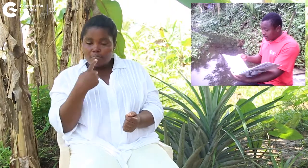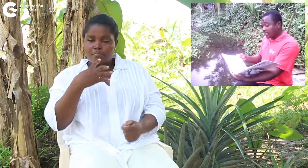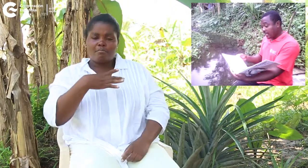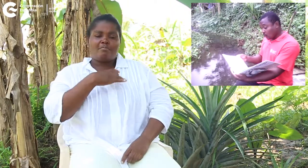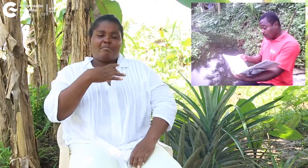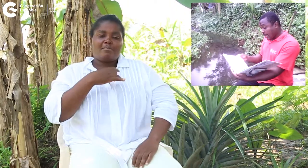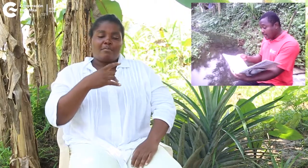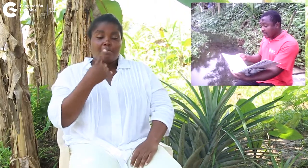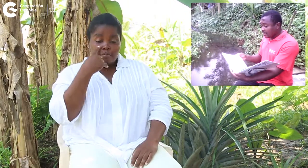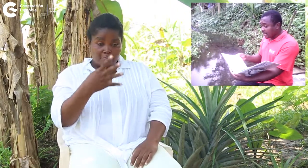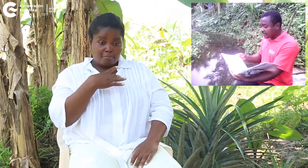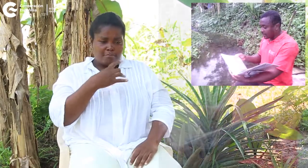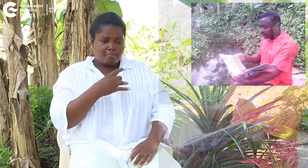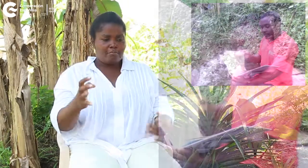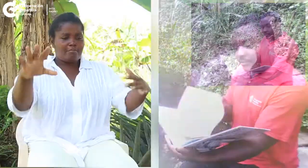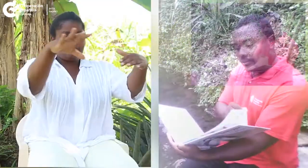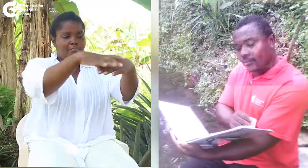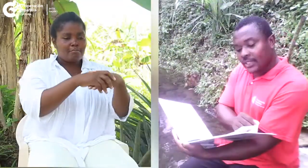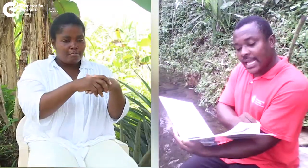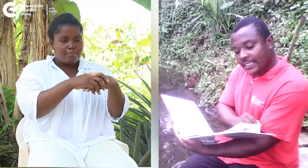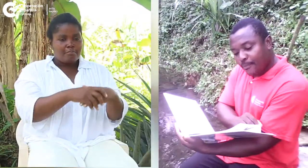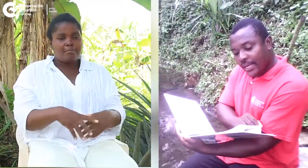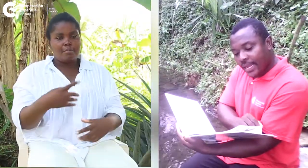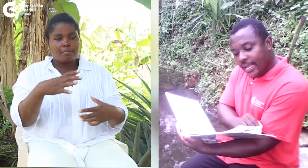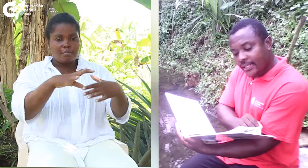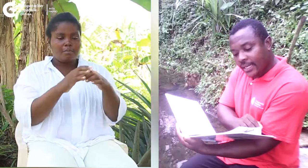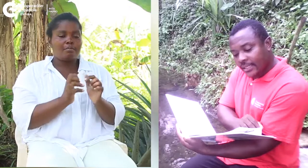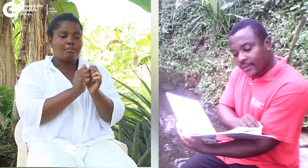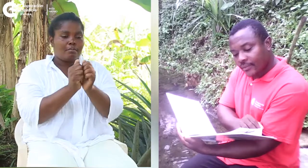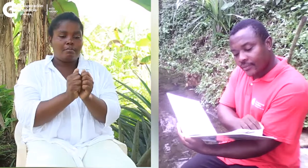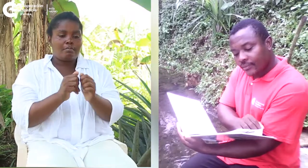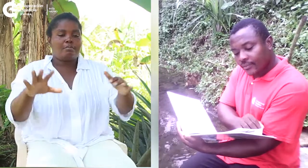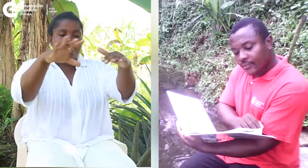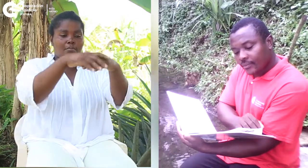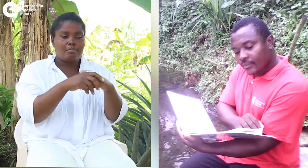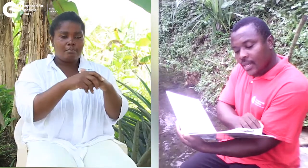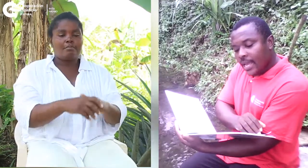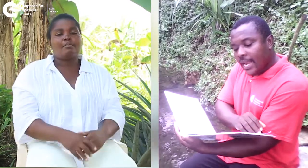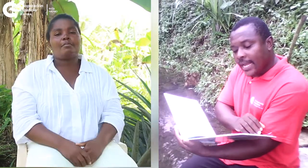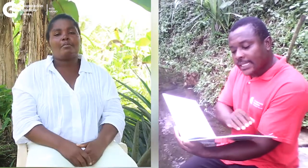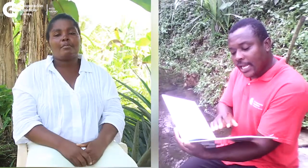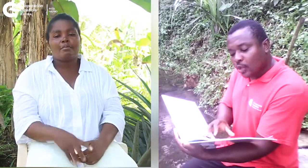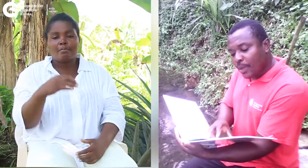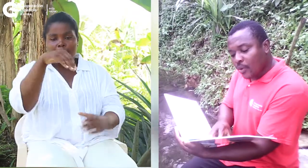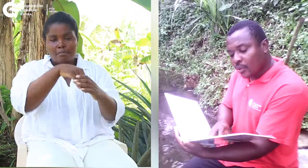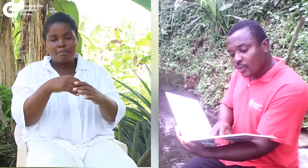Y si les gusta se casan, se hacen pareja y se casan. En la casa de los pingüinos